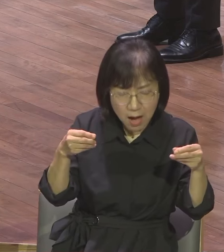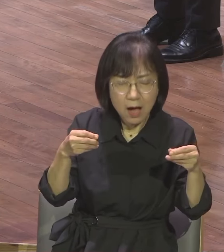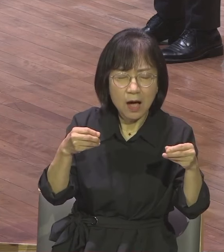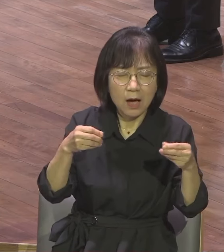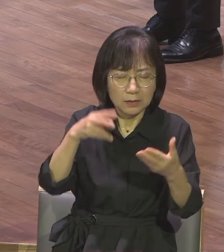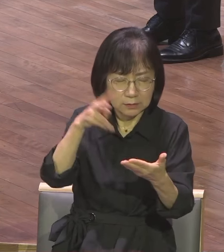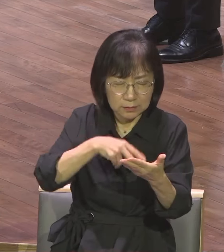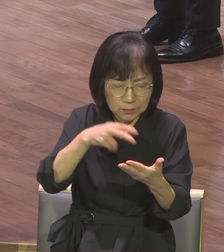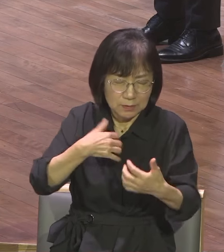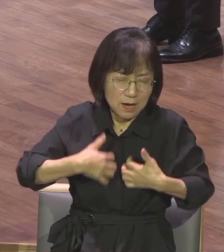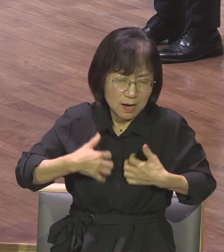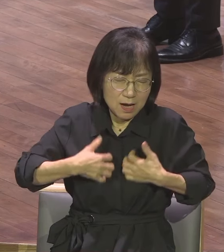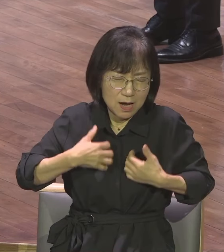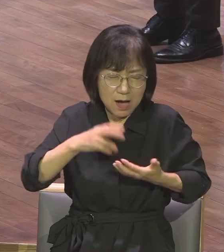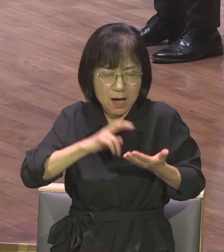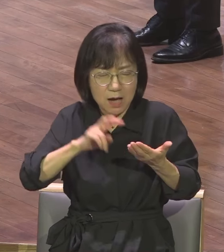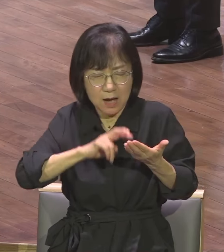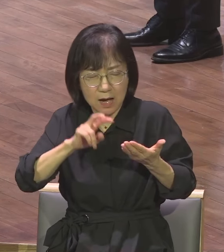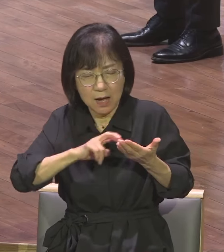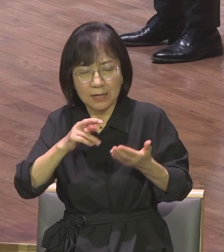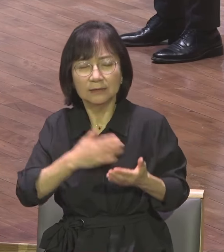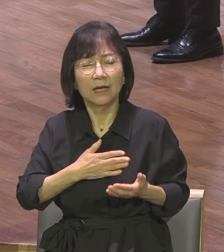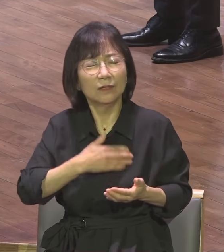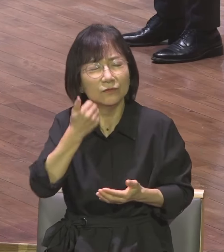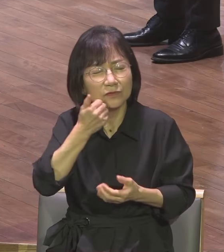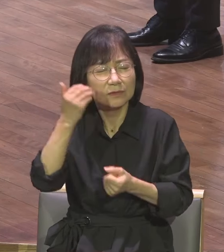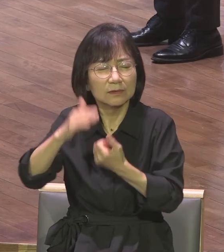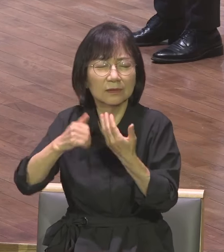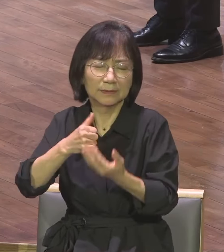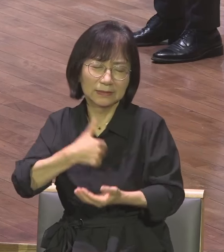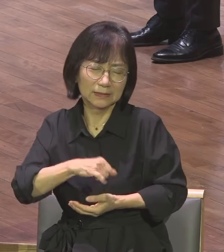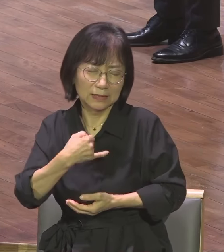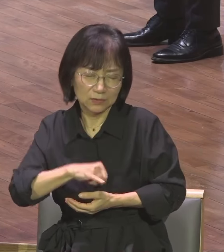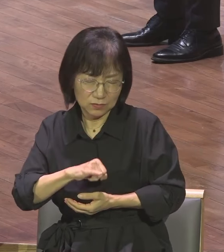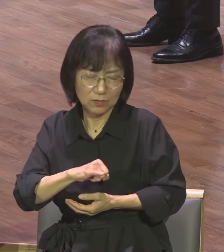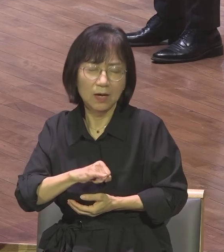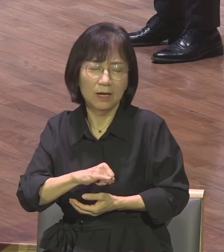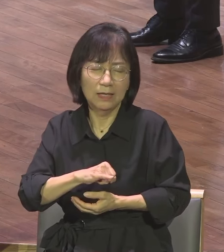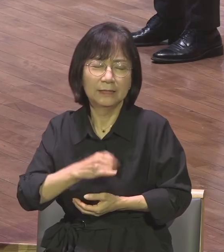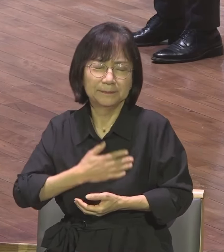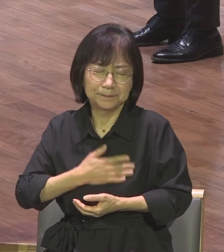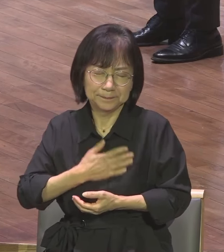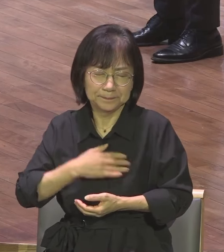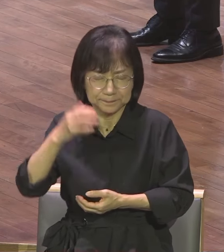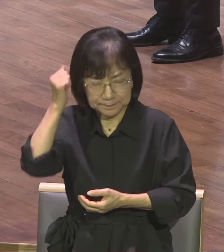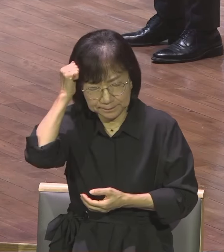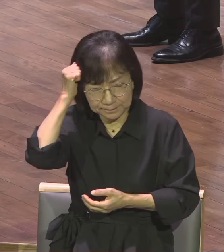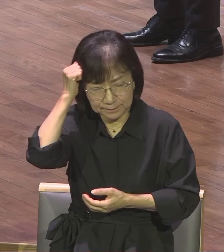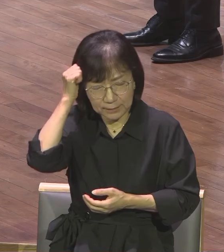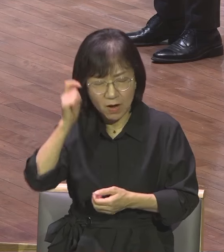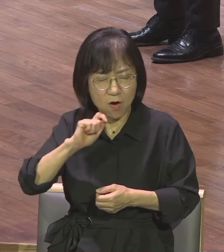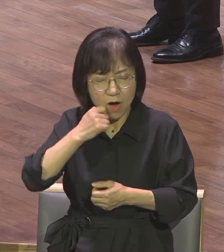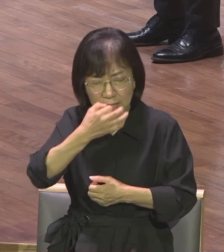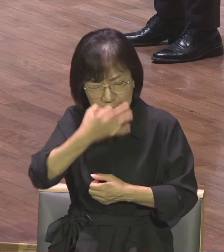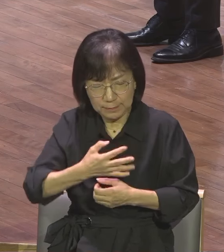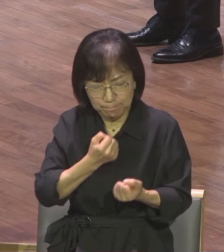나는 하나님의 자녀란 신분을 가지고 어떤 어려움도 극복했던 예배서